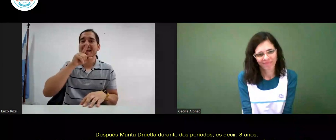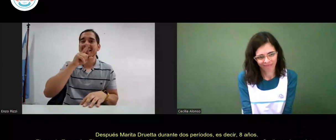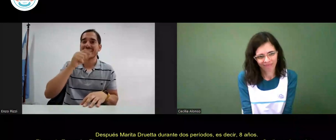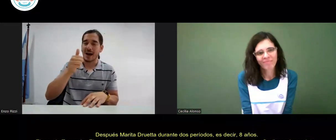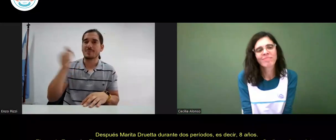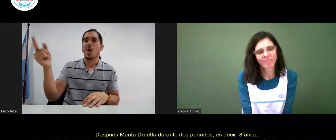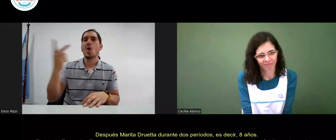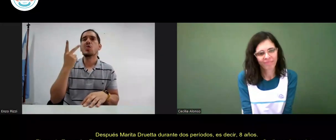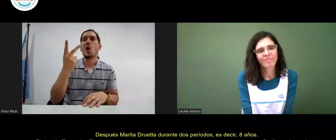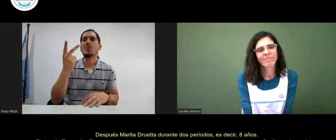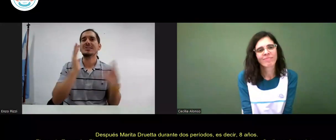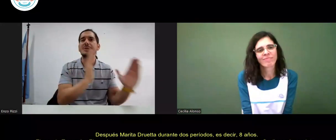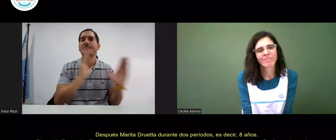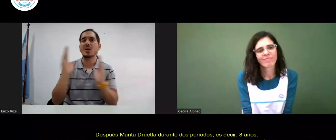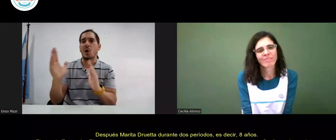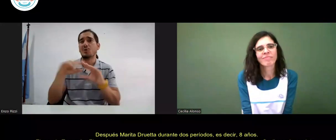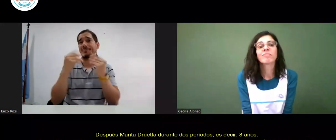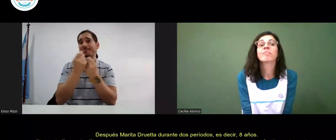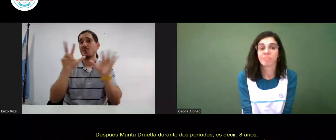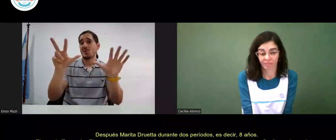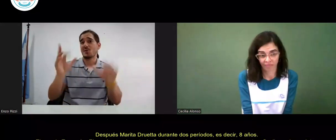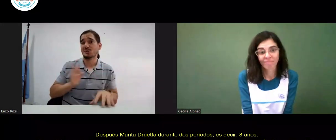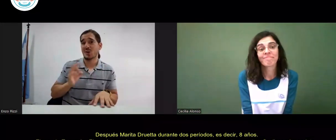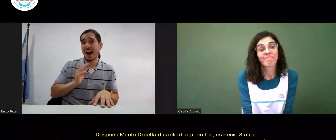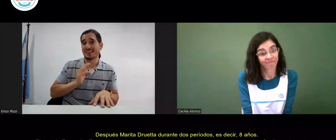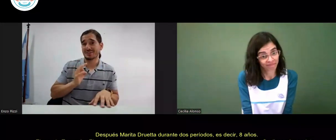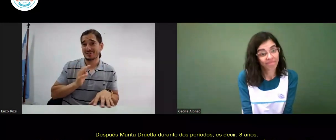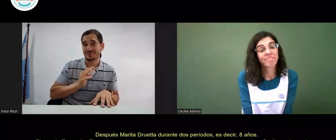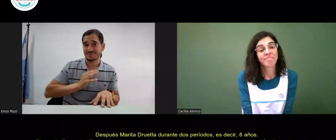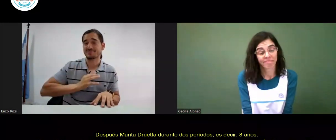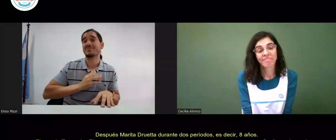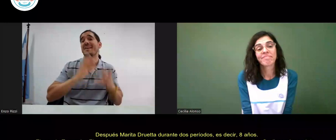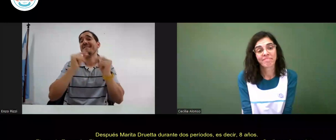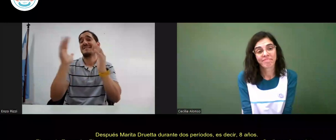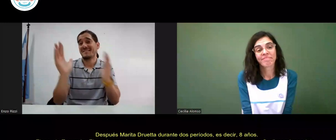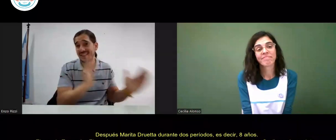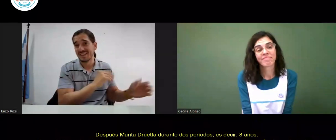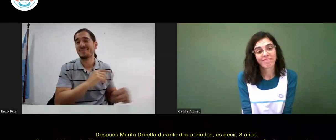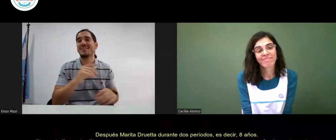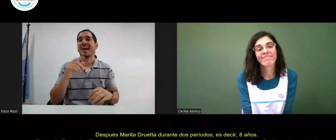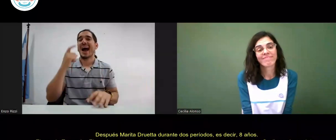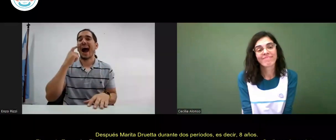Marita Drueta durante dos periodos es decir ocho años